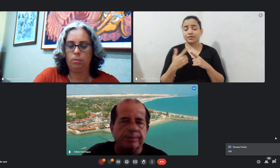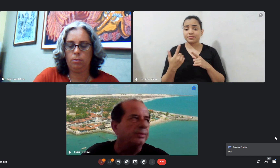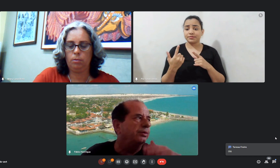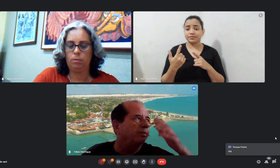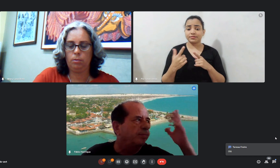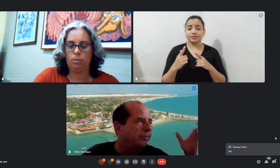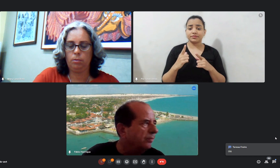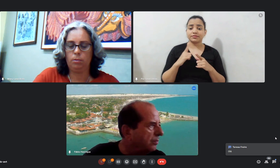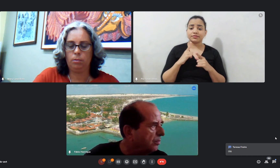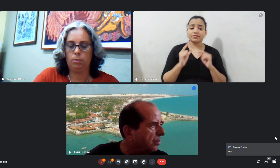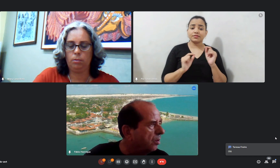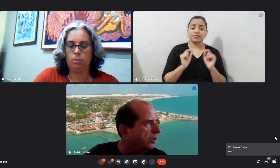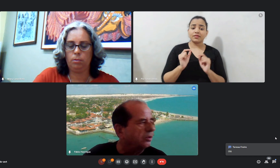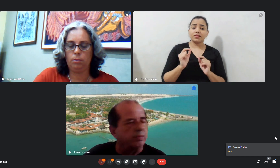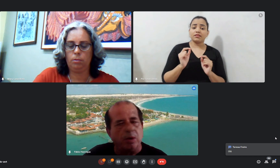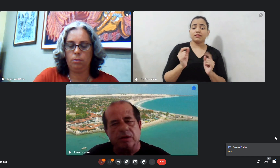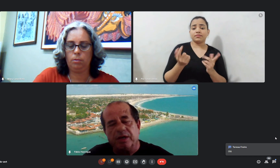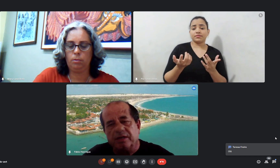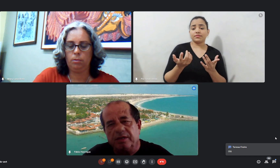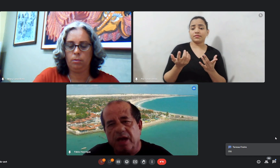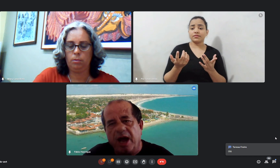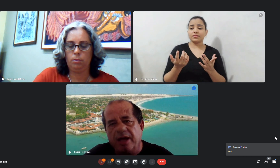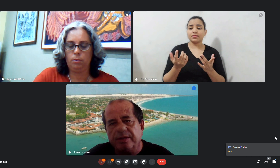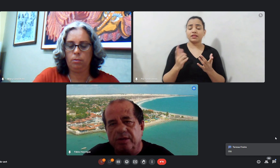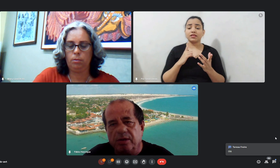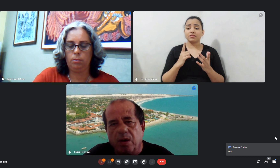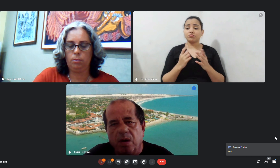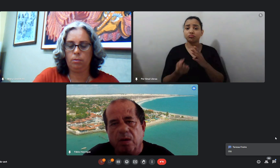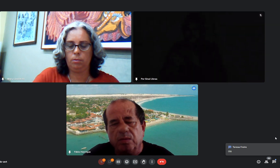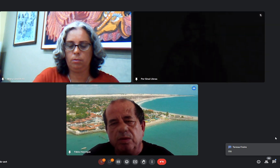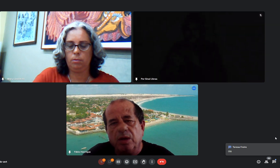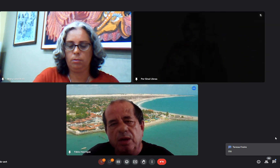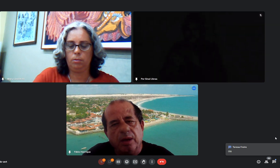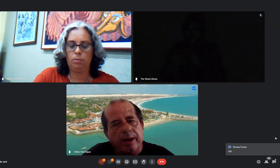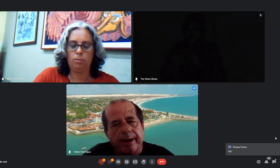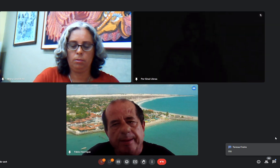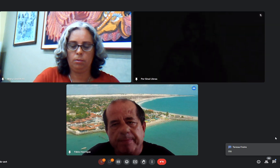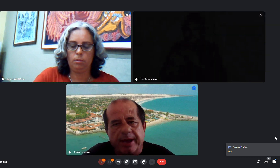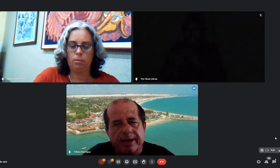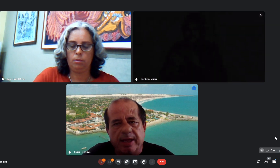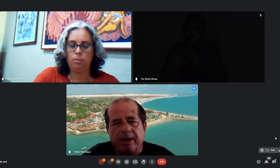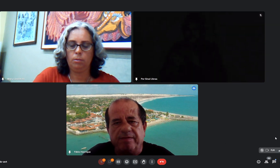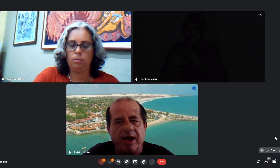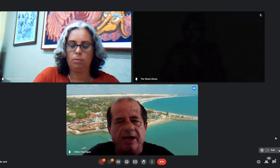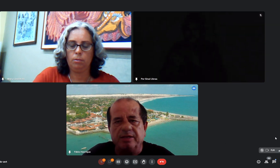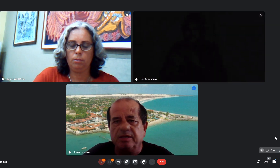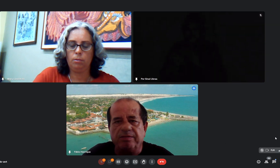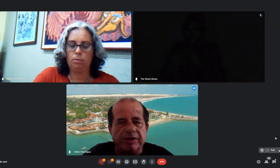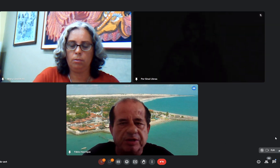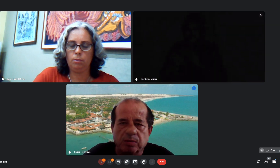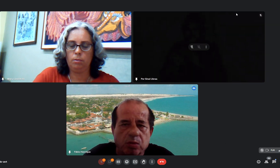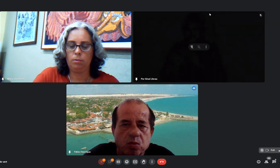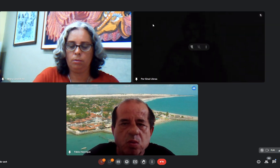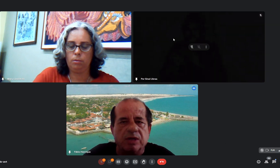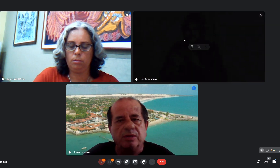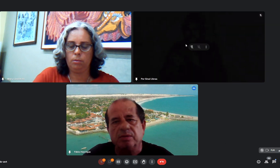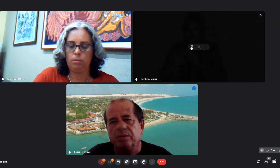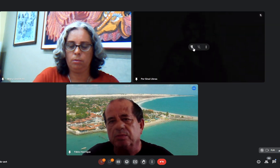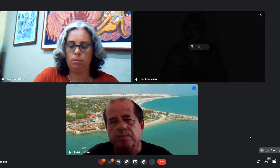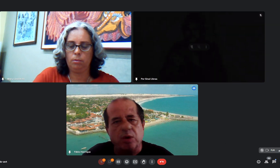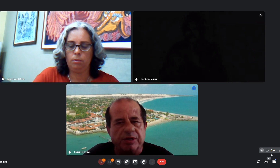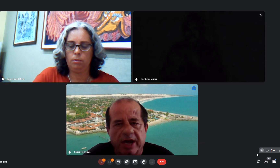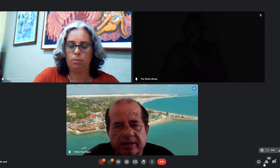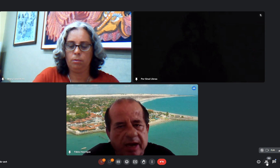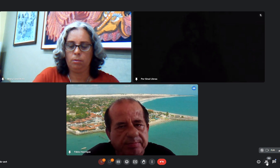surgiu outros polos da cidade virou pré-carnavais se fecham ruas